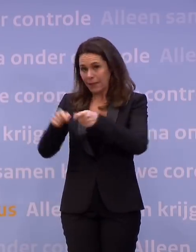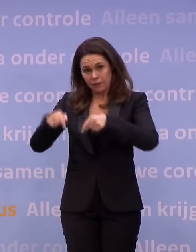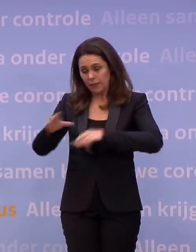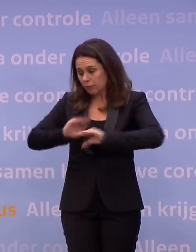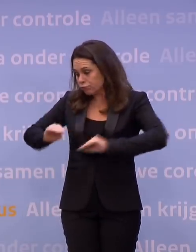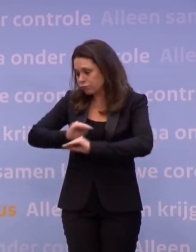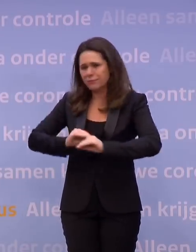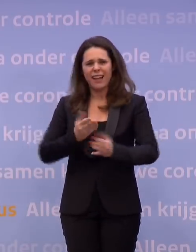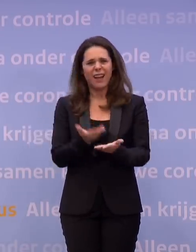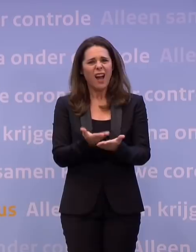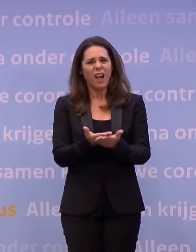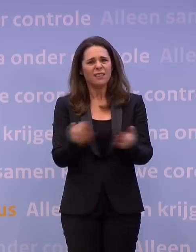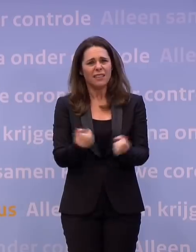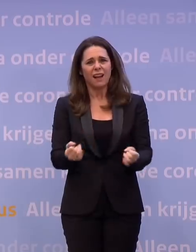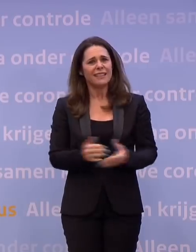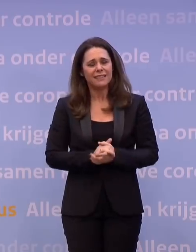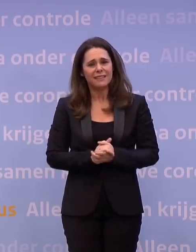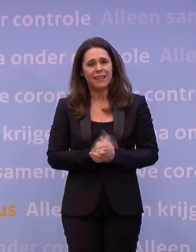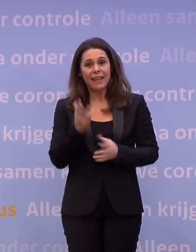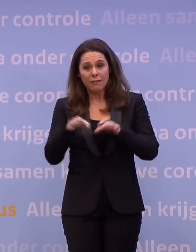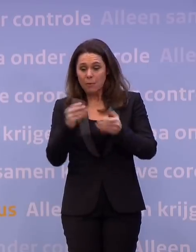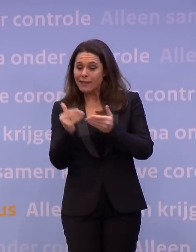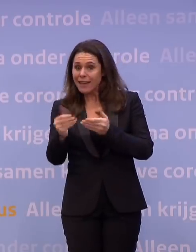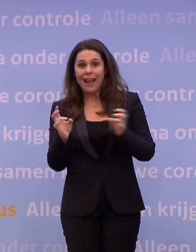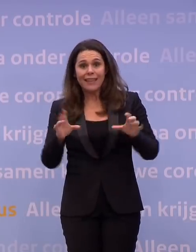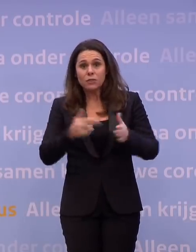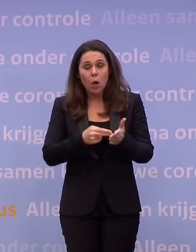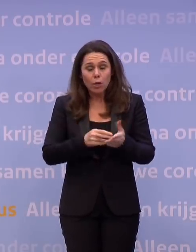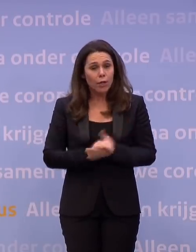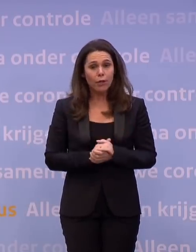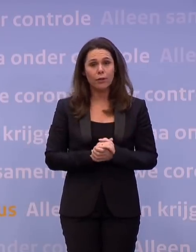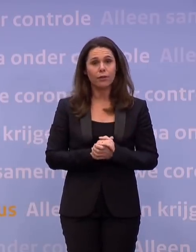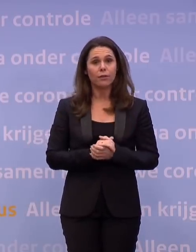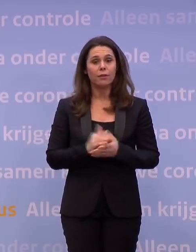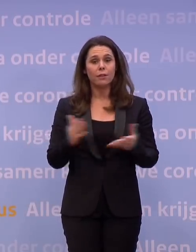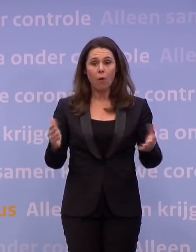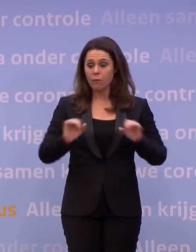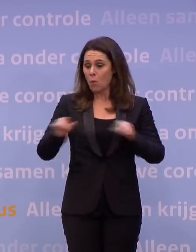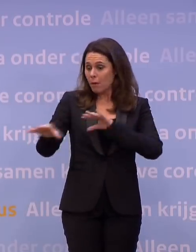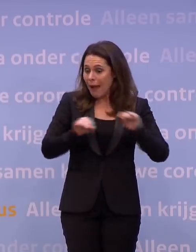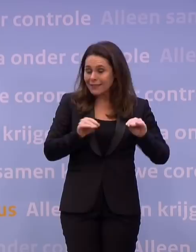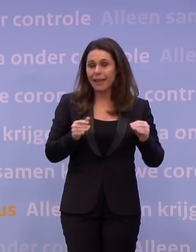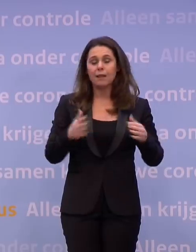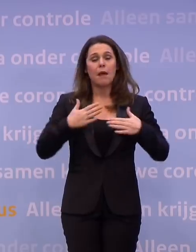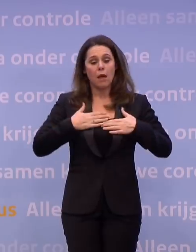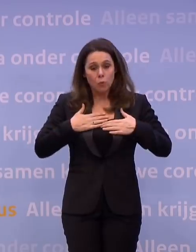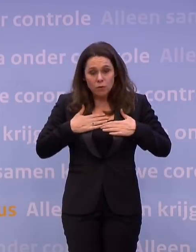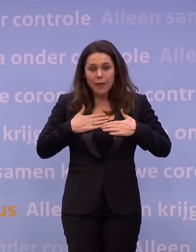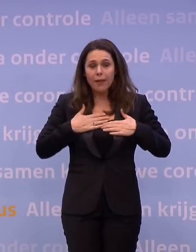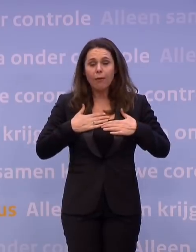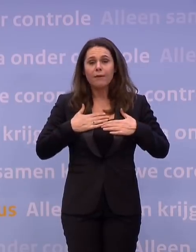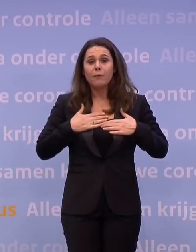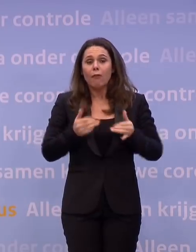je kunt nooit garanderen dat er niks meer nodig is na de negende. Je kunt ook niet garanderen dat dat ook nog steeds moeilijke maatregelen zijn, maar als het aan ons ligt, het